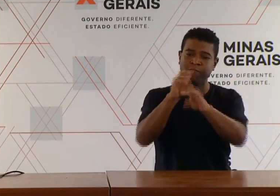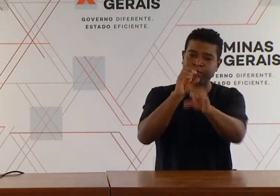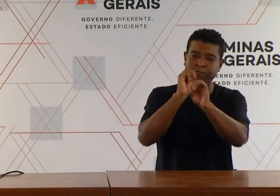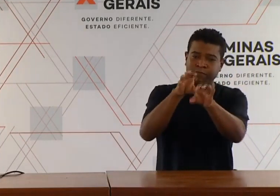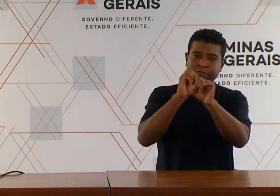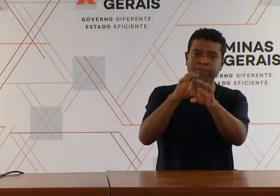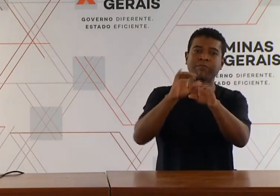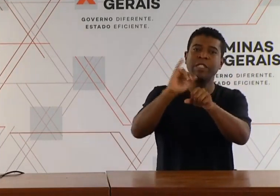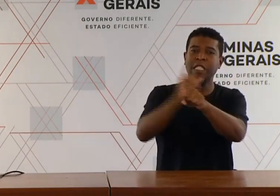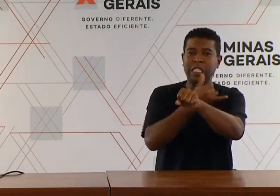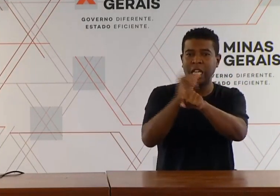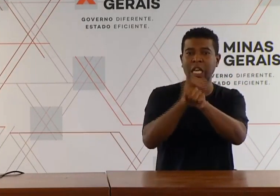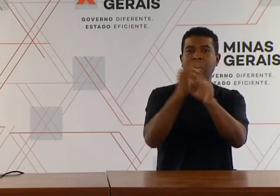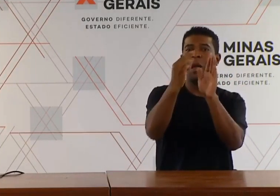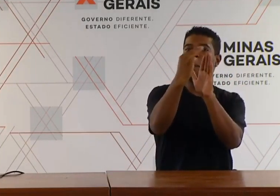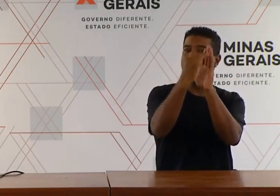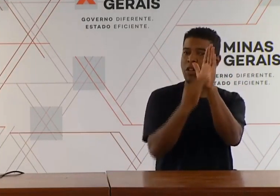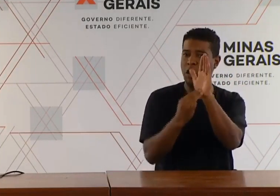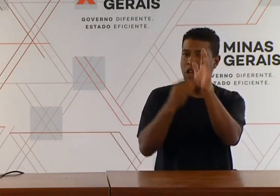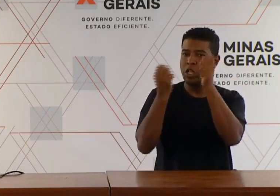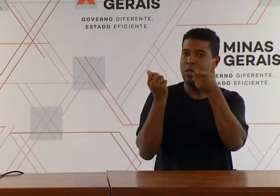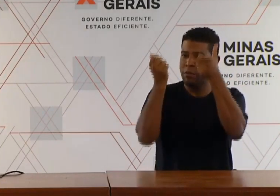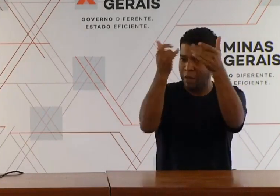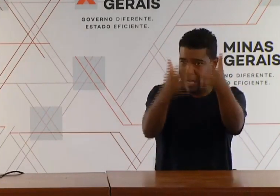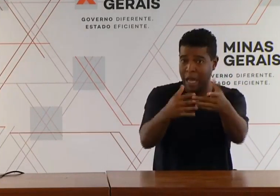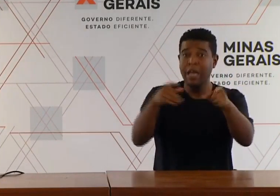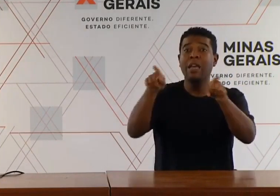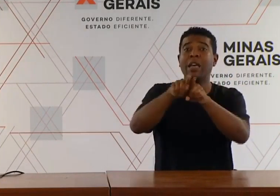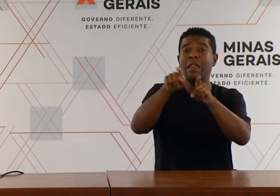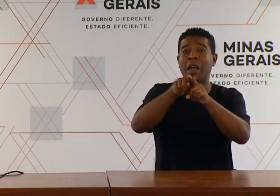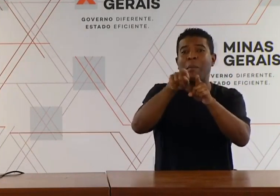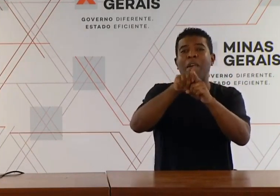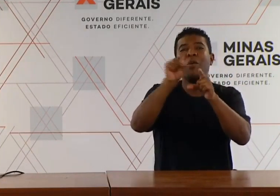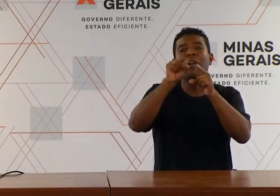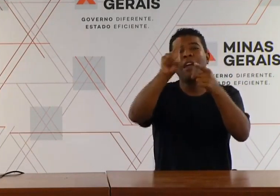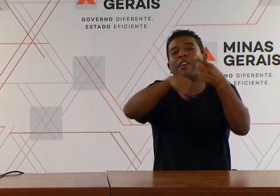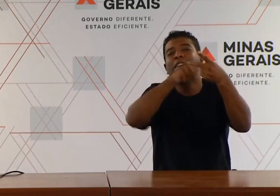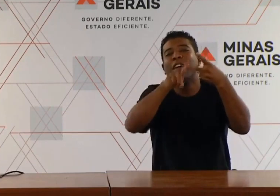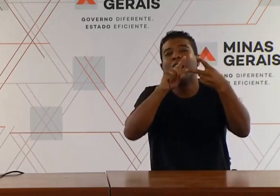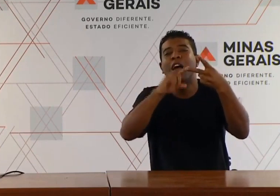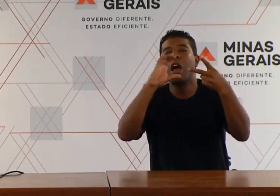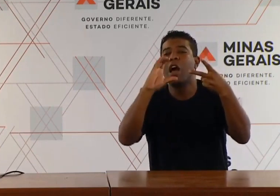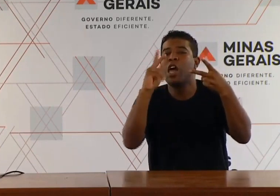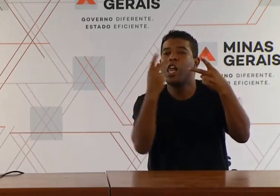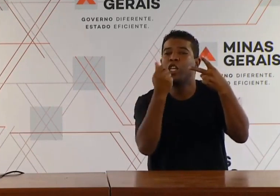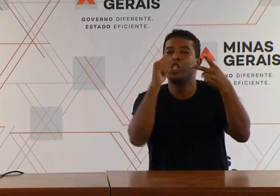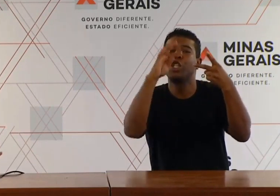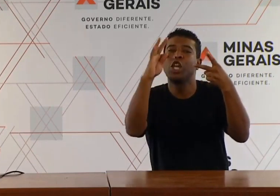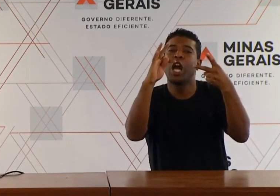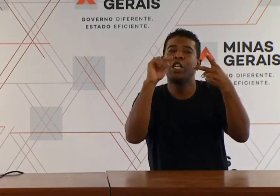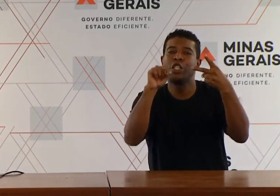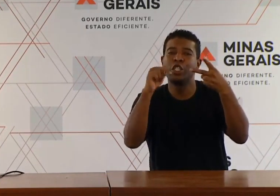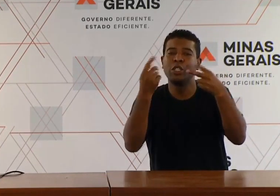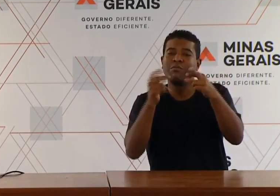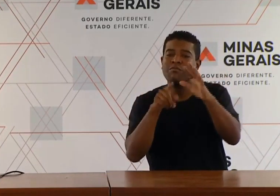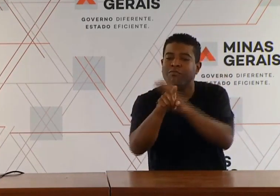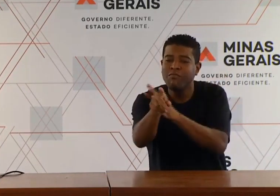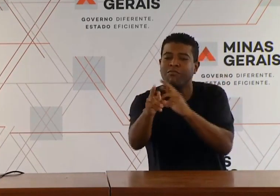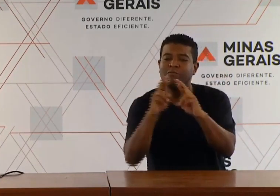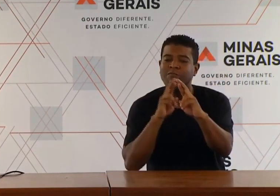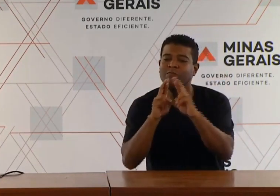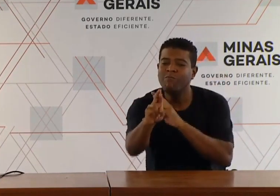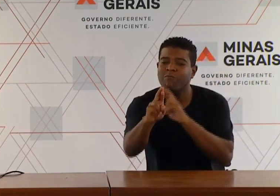viabilizar o chat, o canal de interação direto entre o professor e o seu aluno de sala de aula a partir do